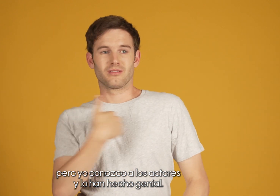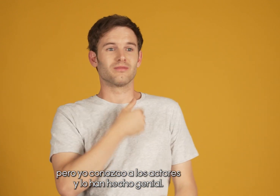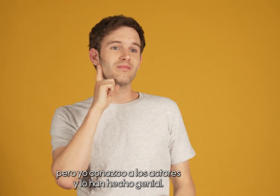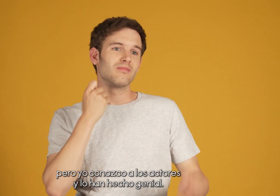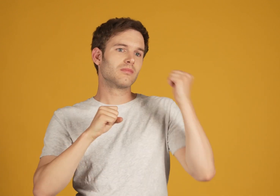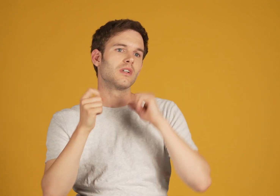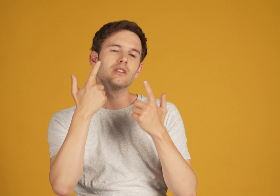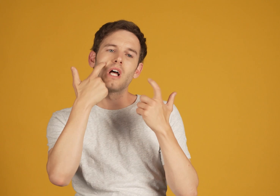genial.